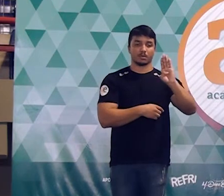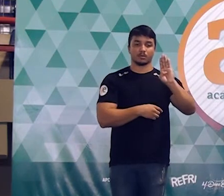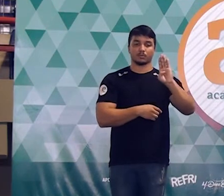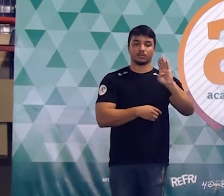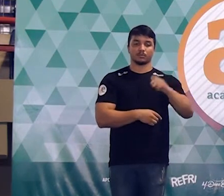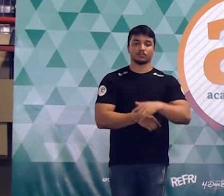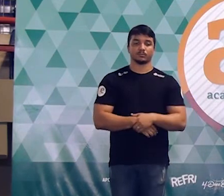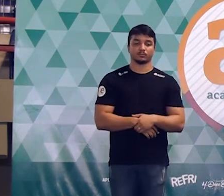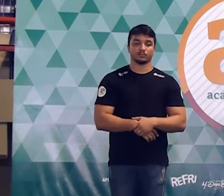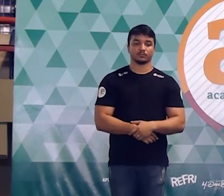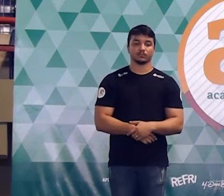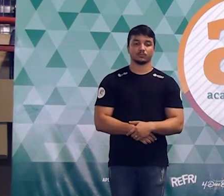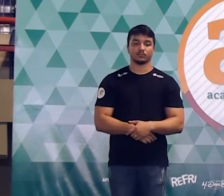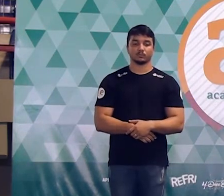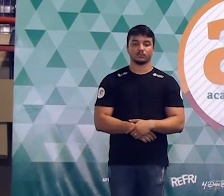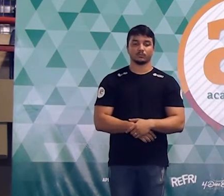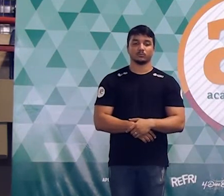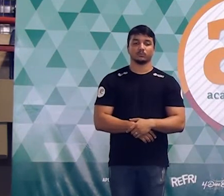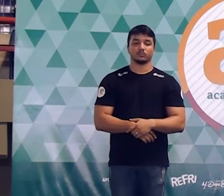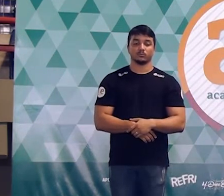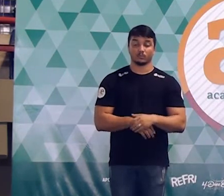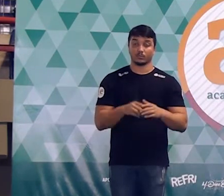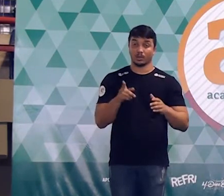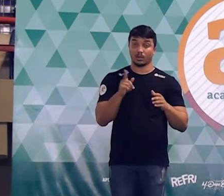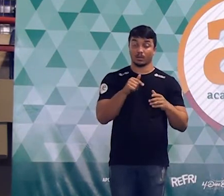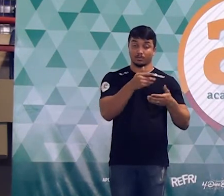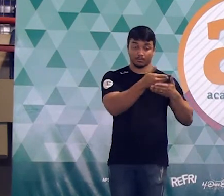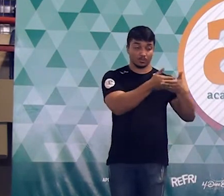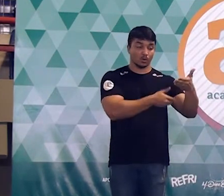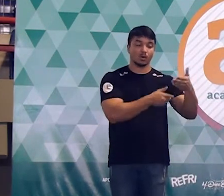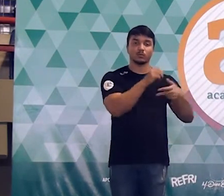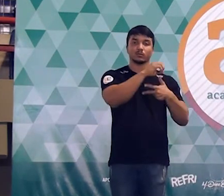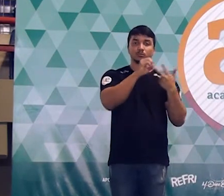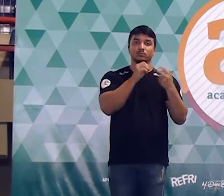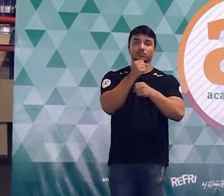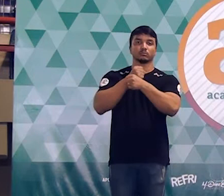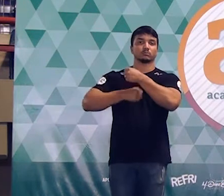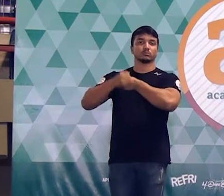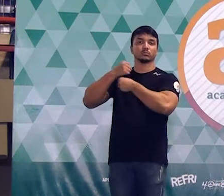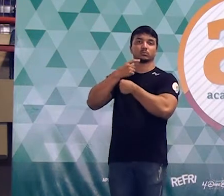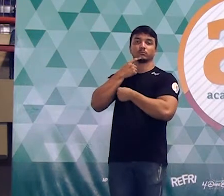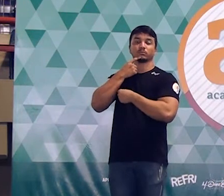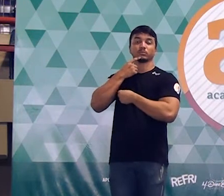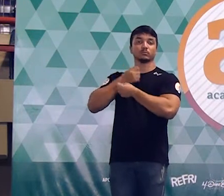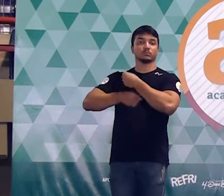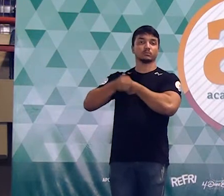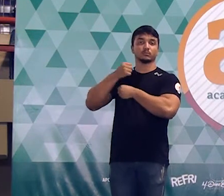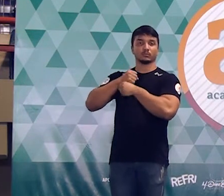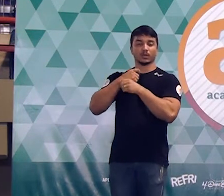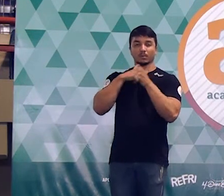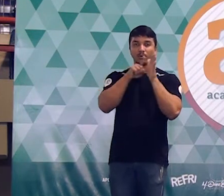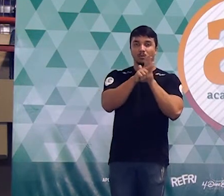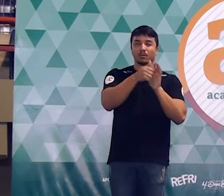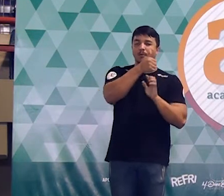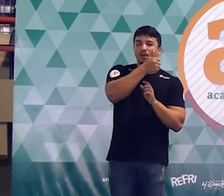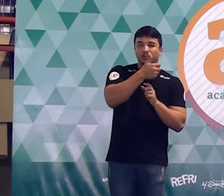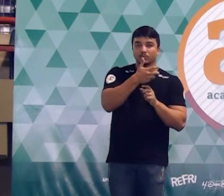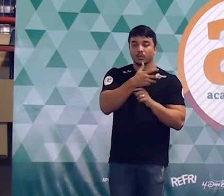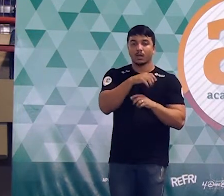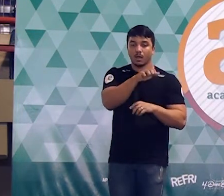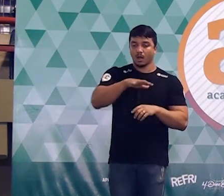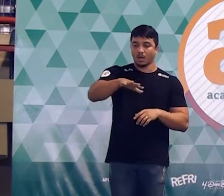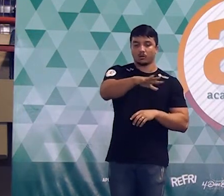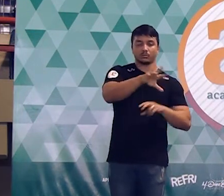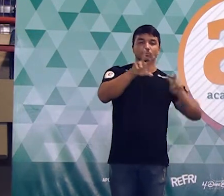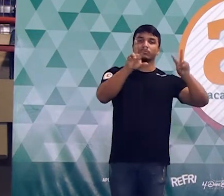bola. Como eu falei pra vocês, essa questão foi da prova do Enem do ano passado. Uma das primeiras questões da prova, uma questão que trata de